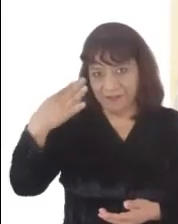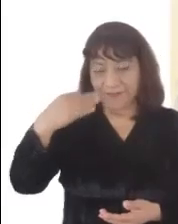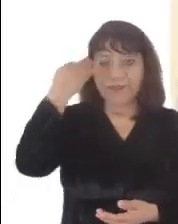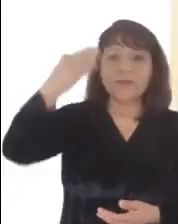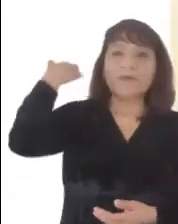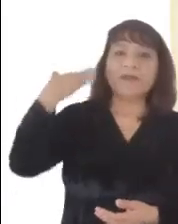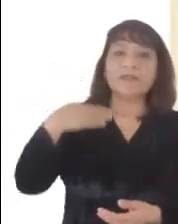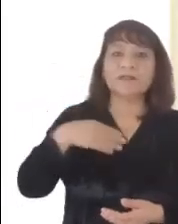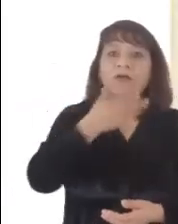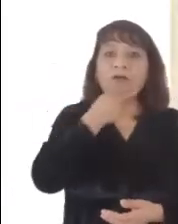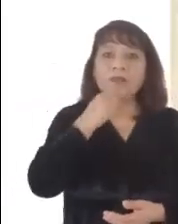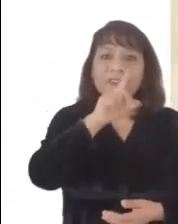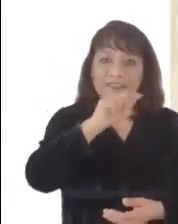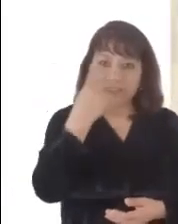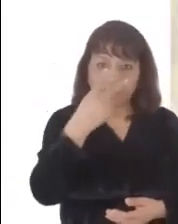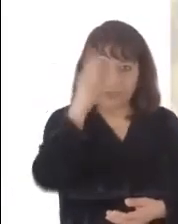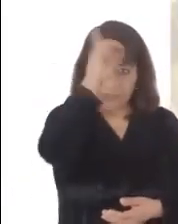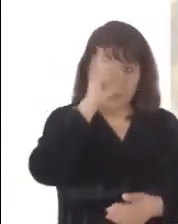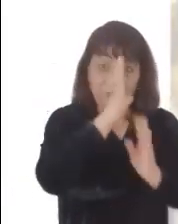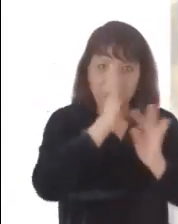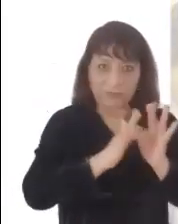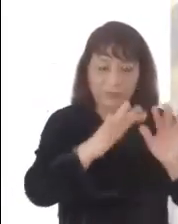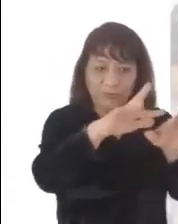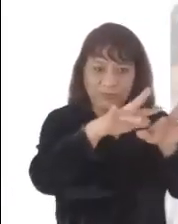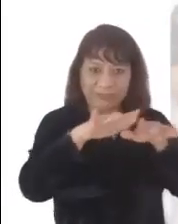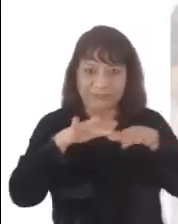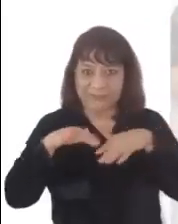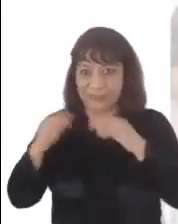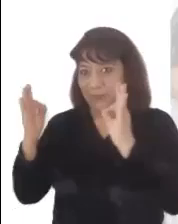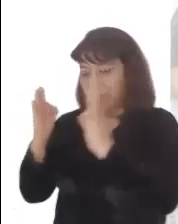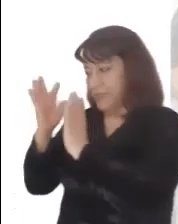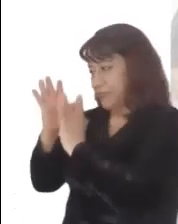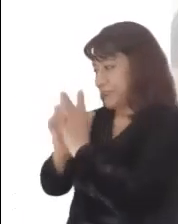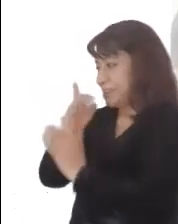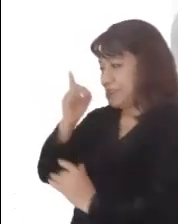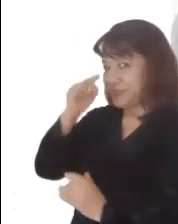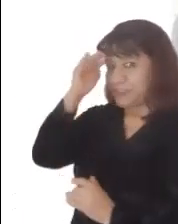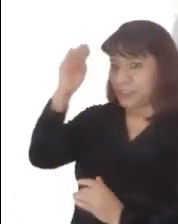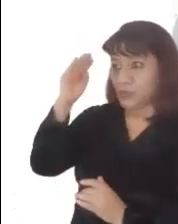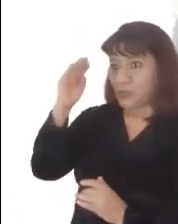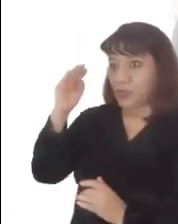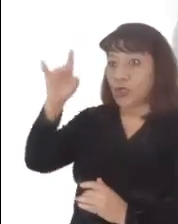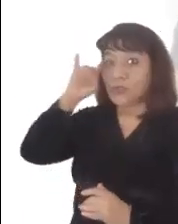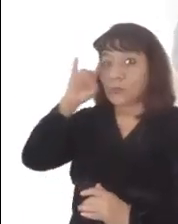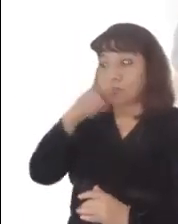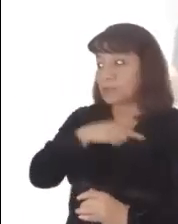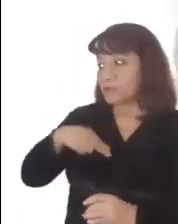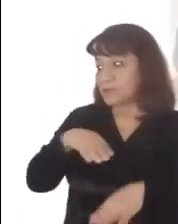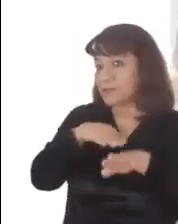24 En aquel tiempo, los 72 discípulos regresaron llenos de alegría y le dijeron a Jesús, Señor, hasta